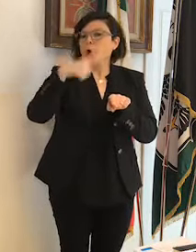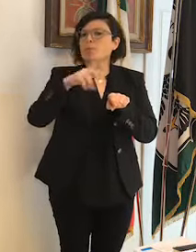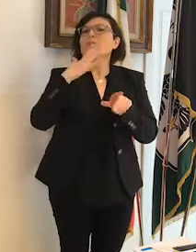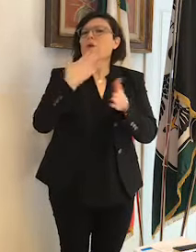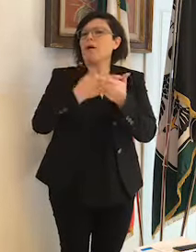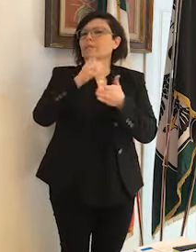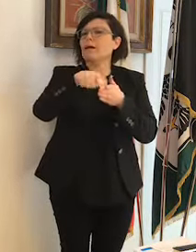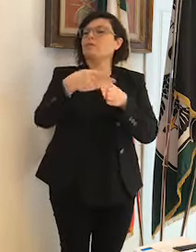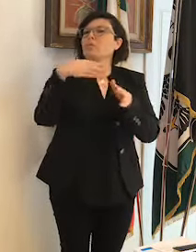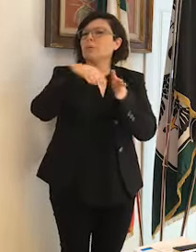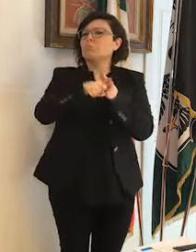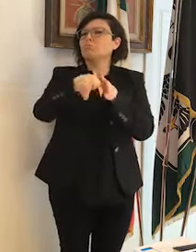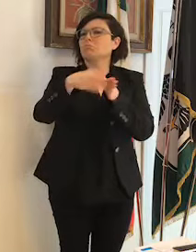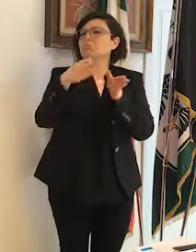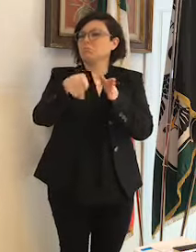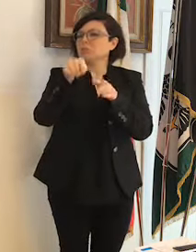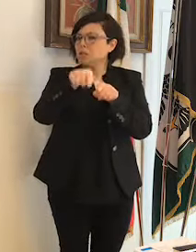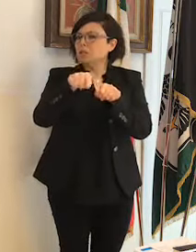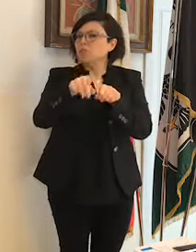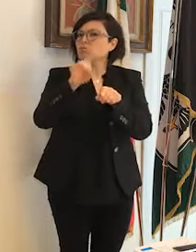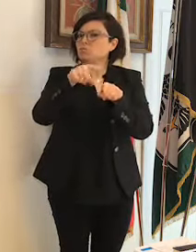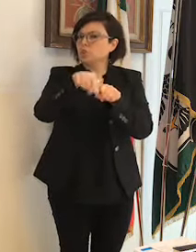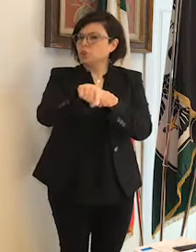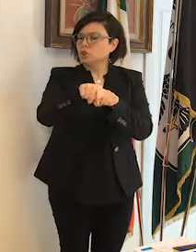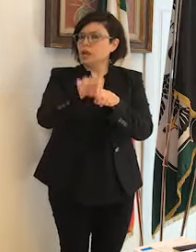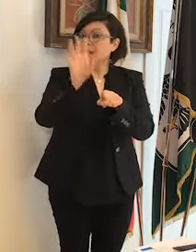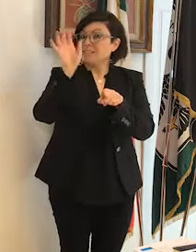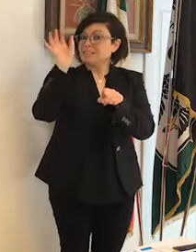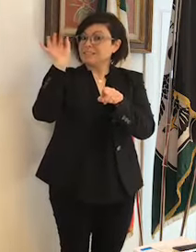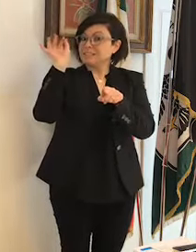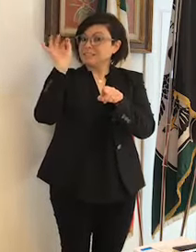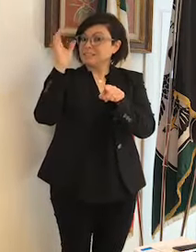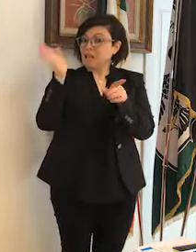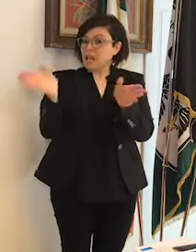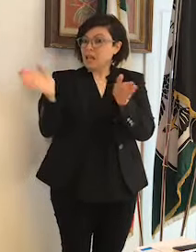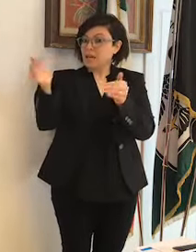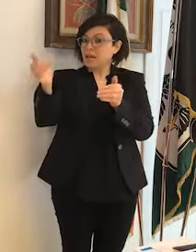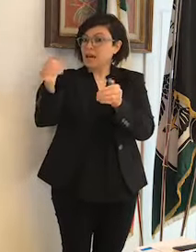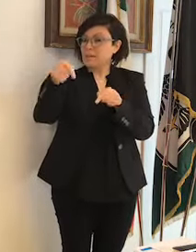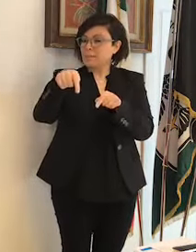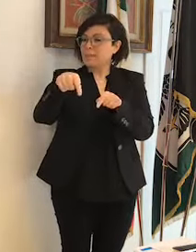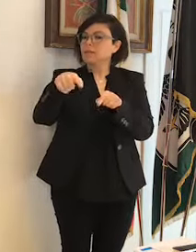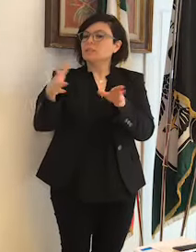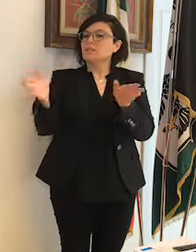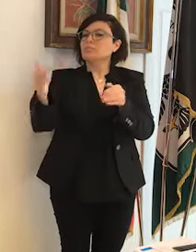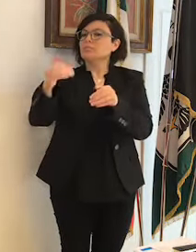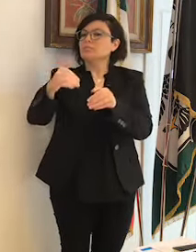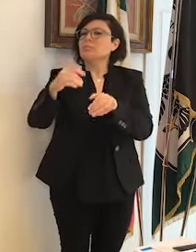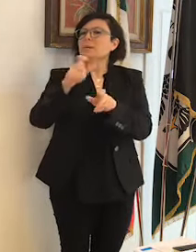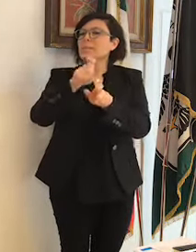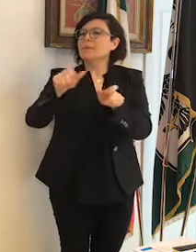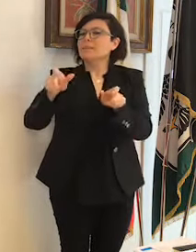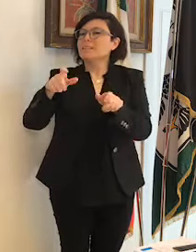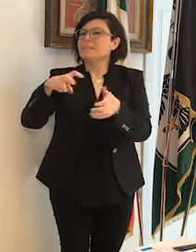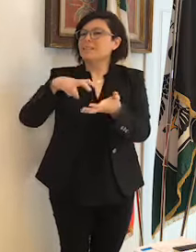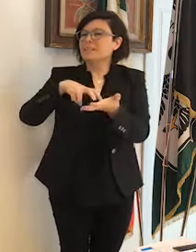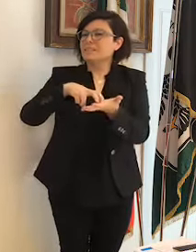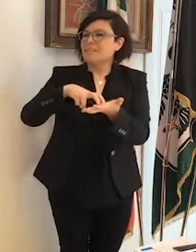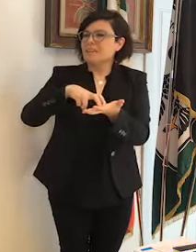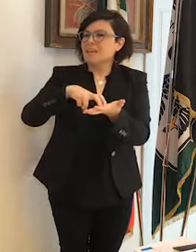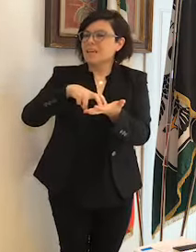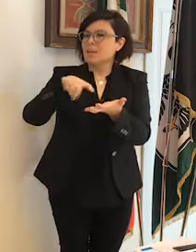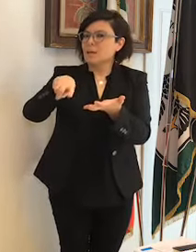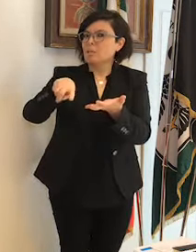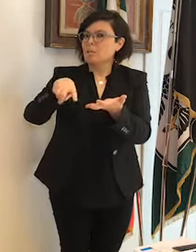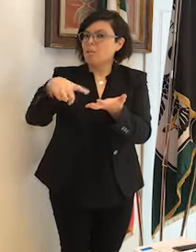tenere un reparto dove c'è una popolazione molto fragile, molto a rischio nell'ambito